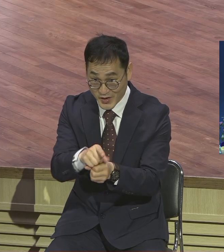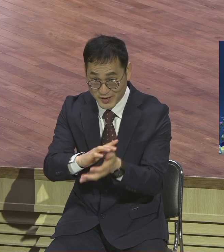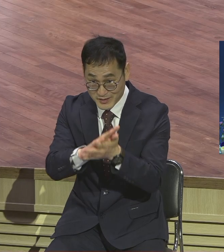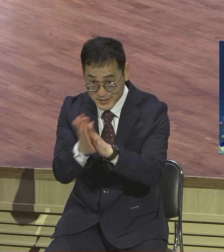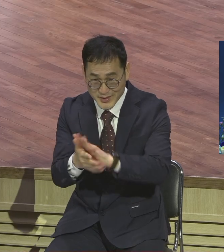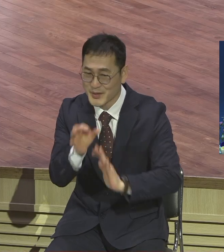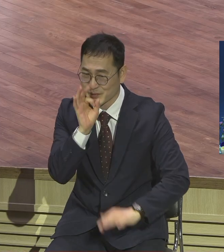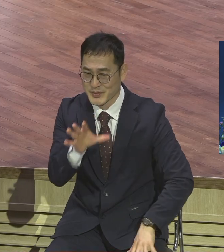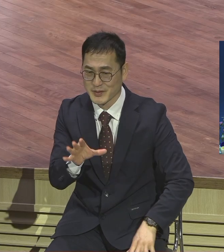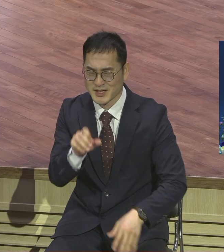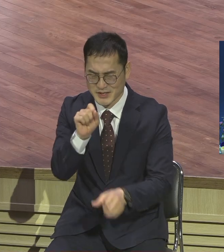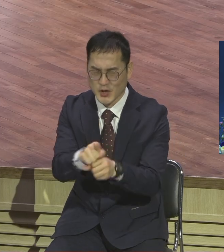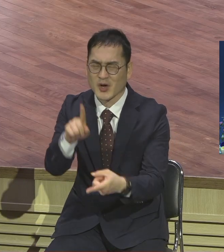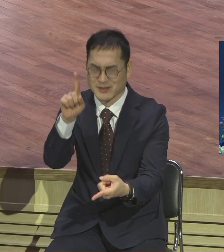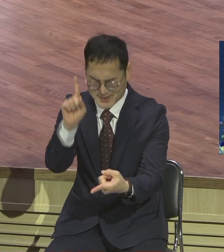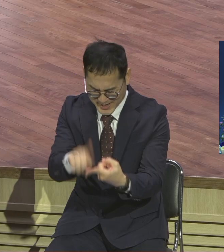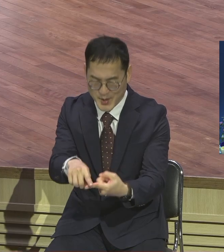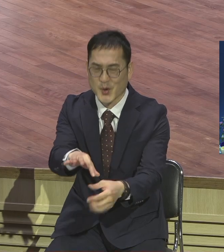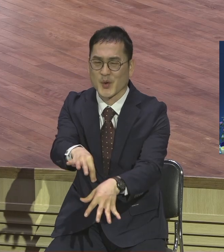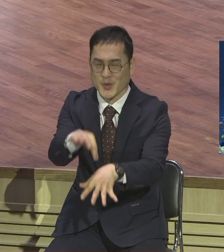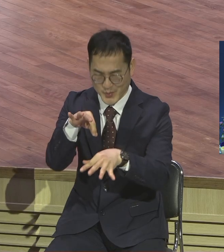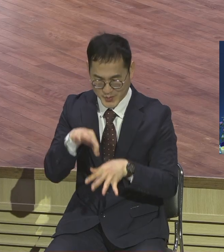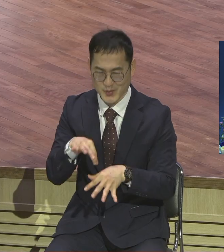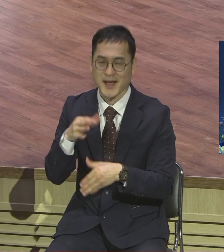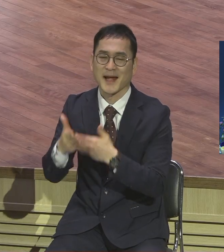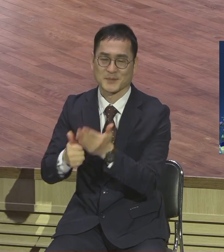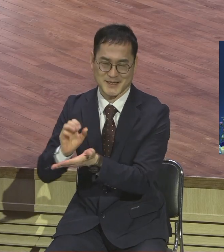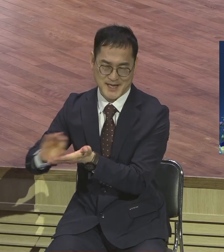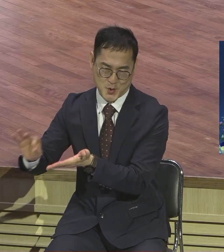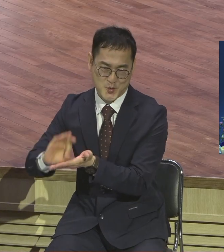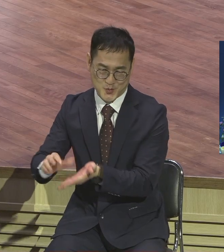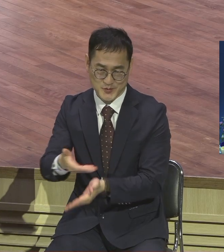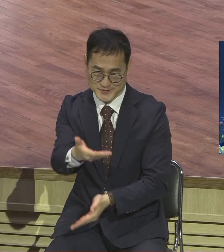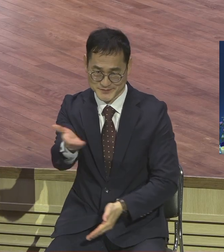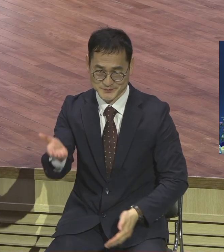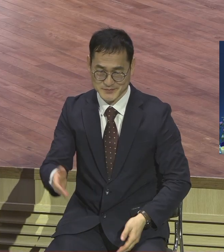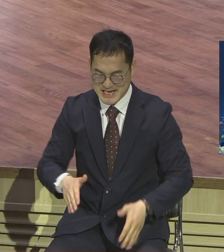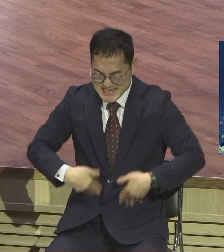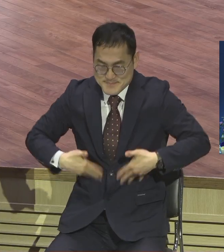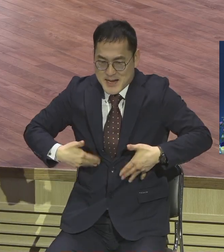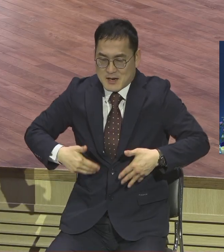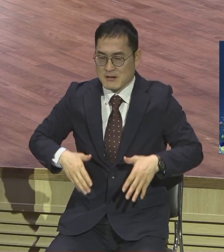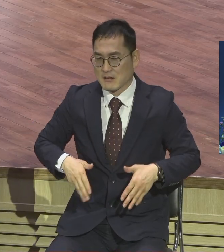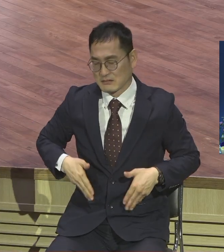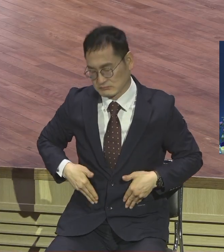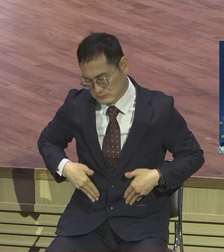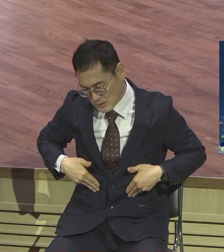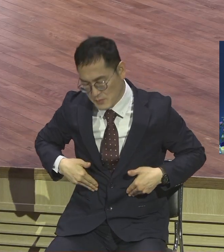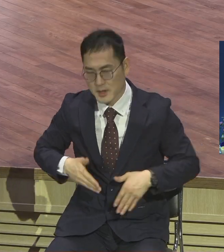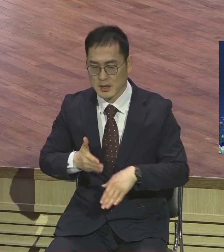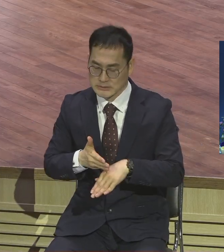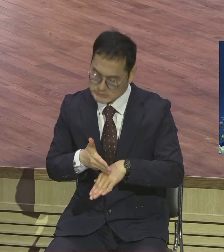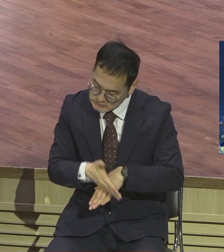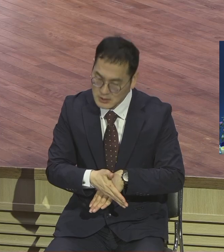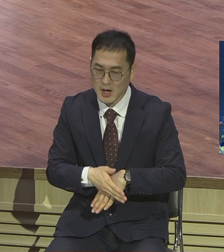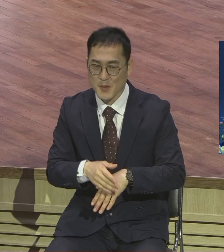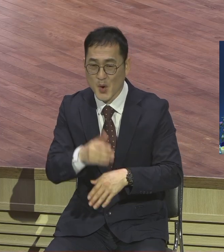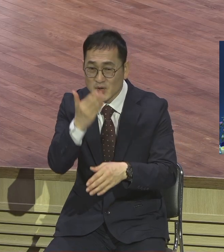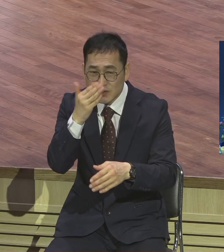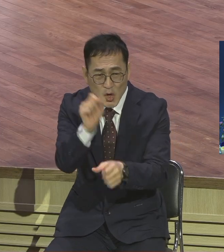서십니다 급하면 급한 대로 느리면 느린 대로 다 하나님 서시는데 신경 쓰지 마세요 일단 예수님의